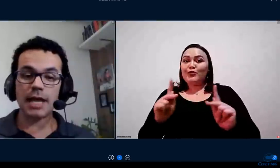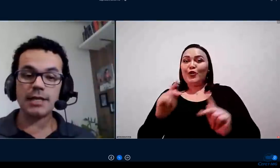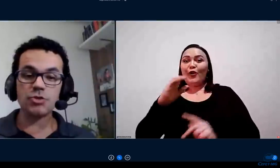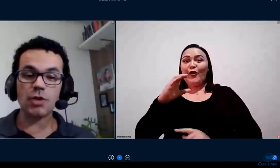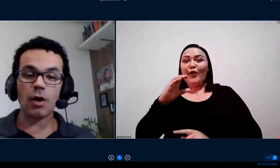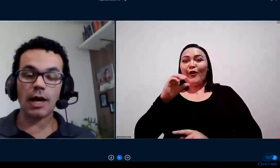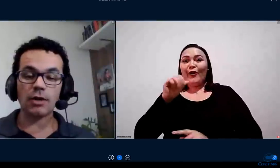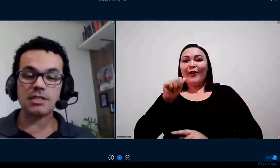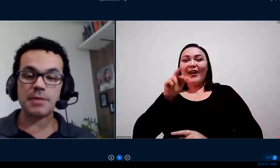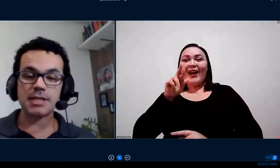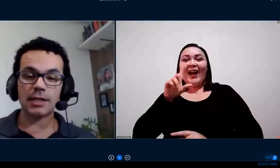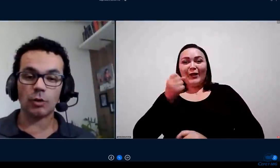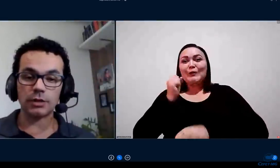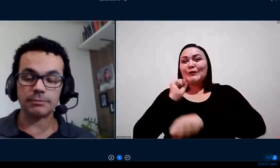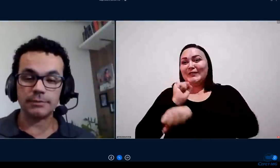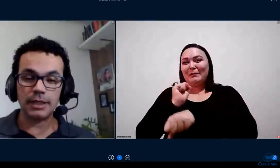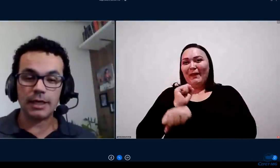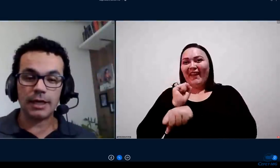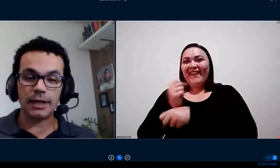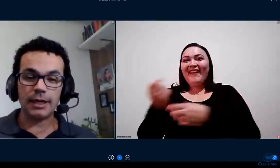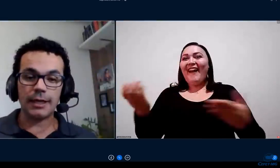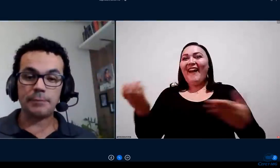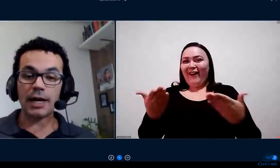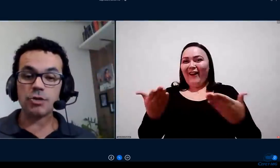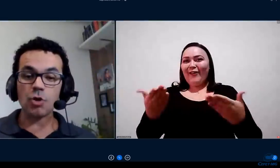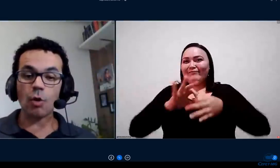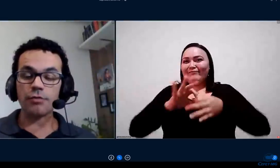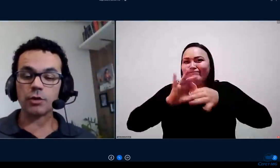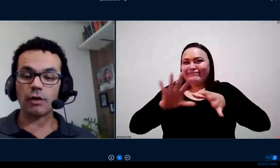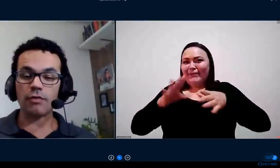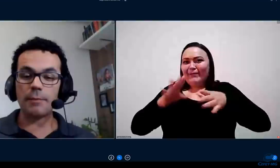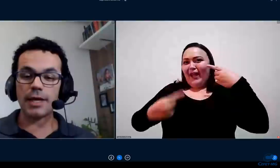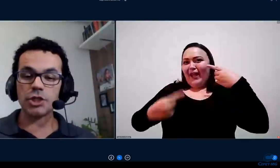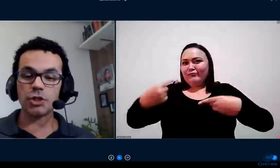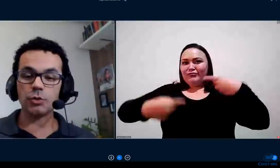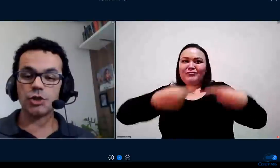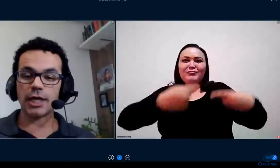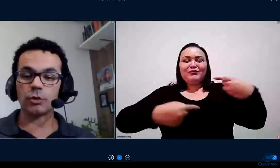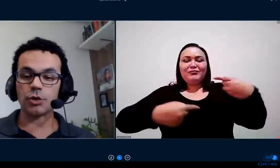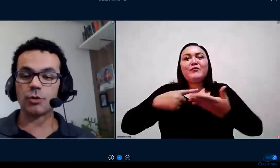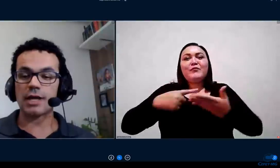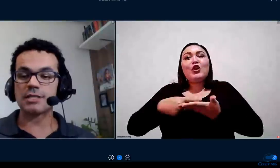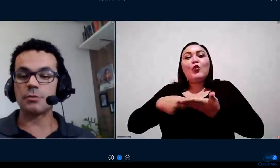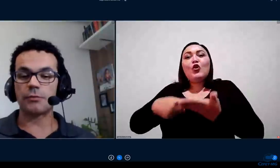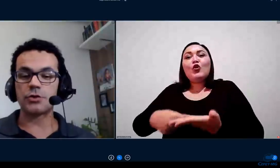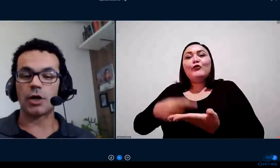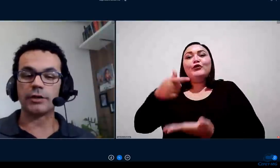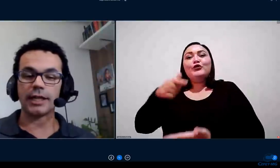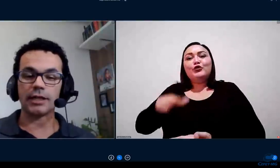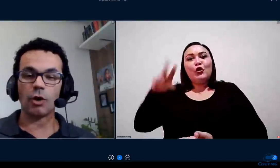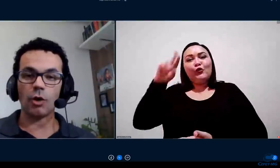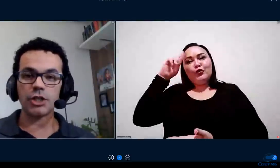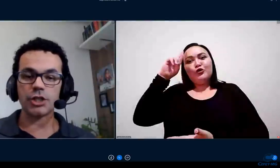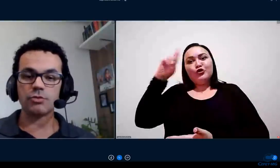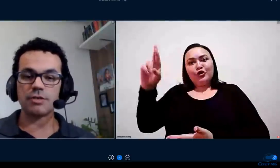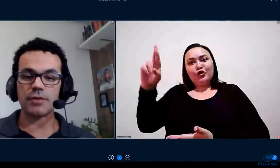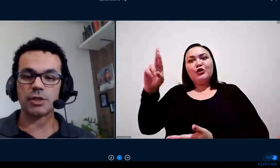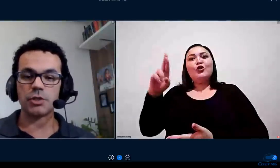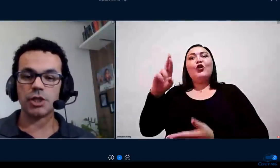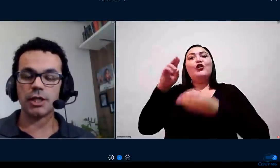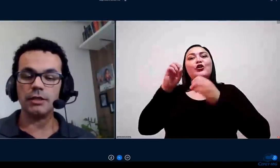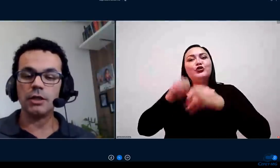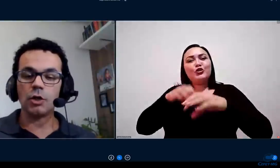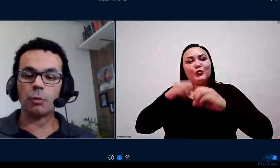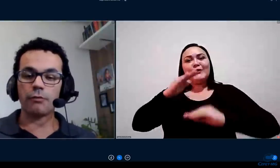que vamos dar início agora a nossa mesa redonda e para isso eu convido novamente o diretor de educação profissional e tecnológica do